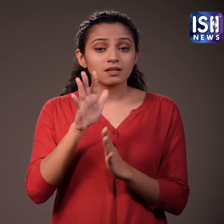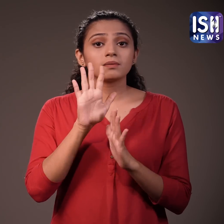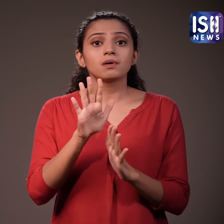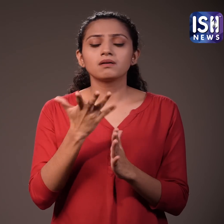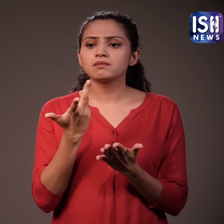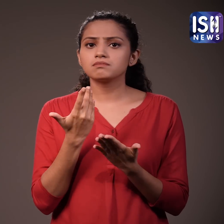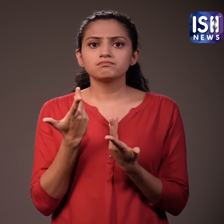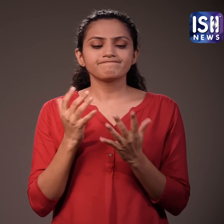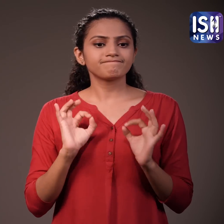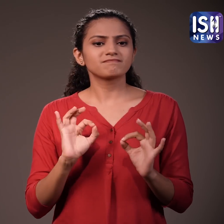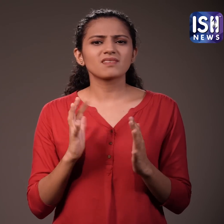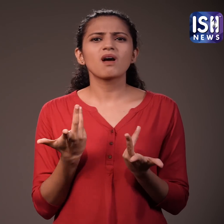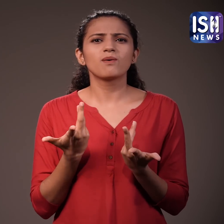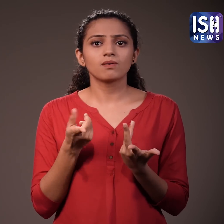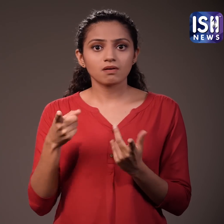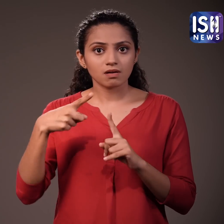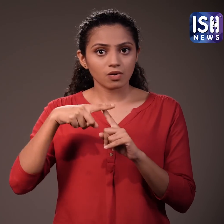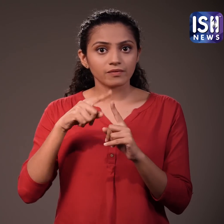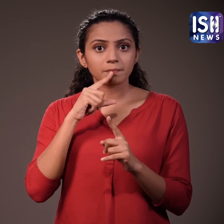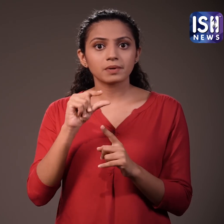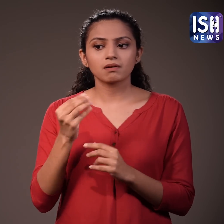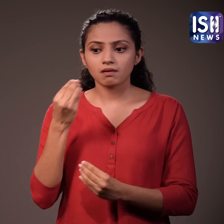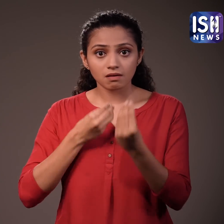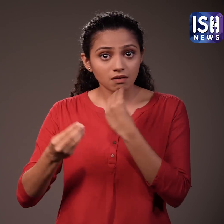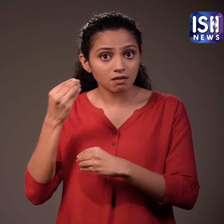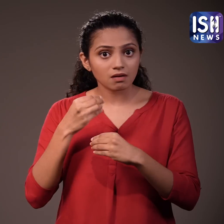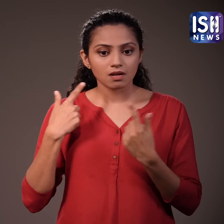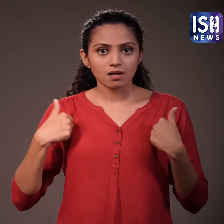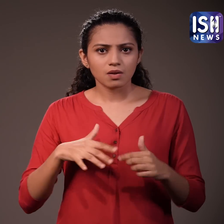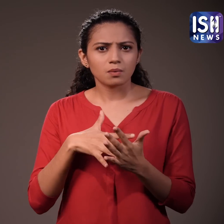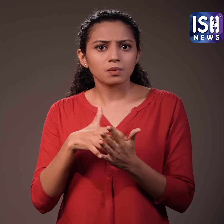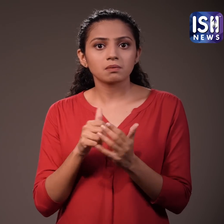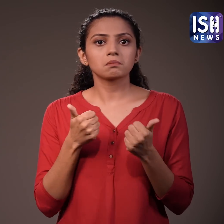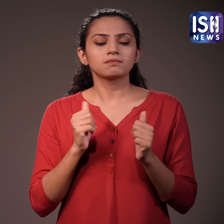टोफू खाने से शरीर मजबूत रहता है और इन लक्षनों से लड़ा जा सकता है